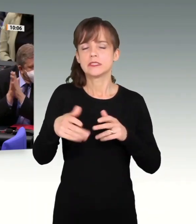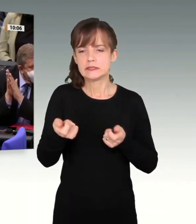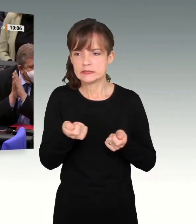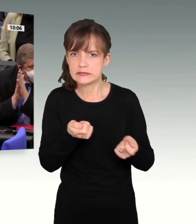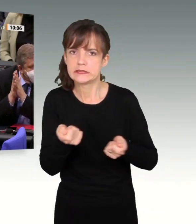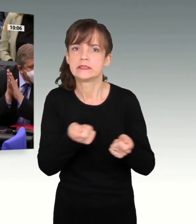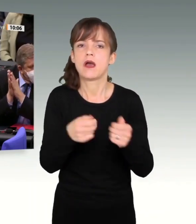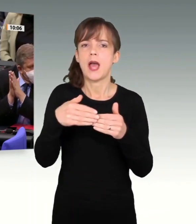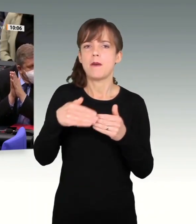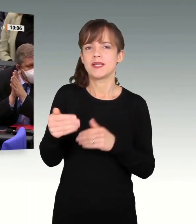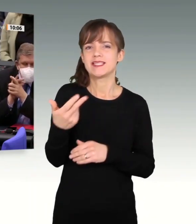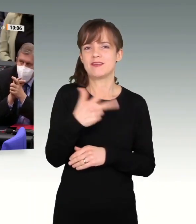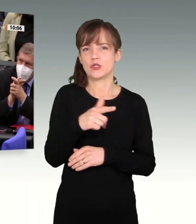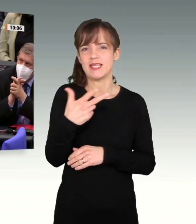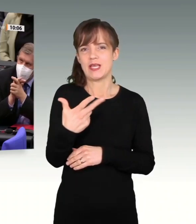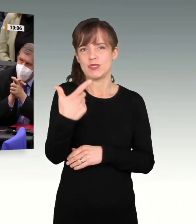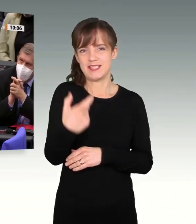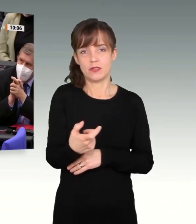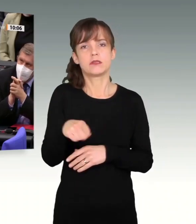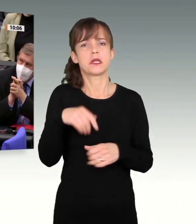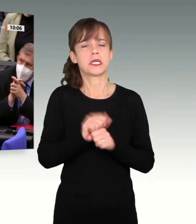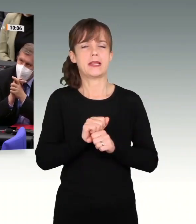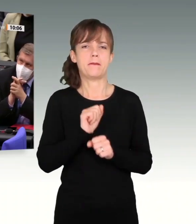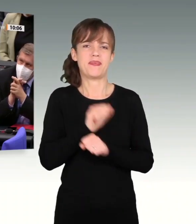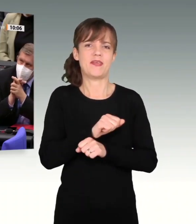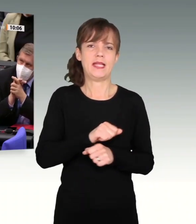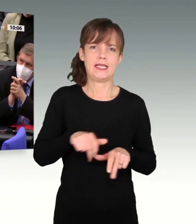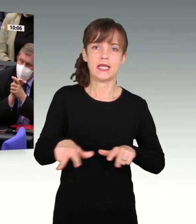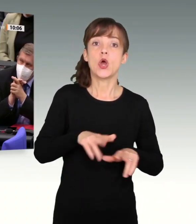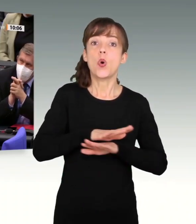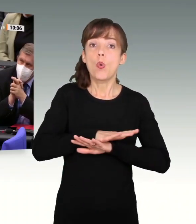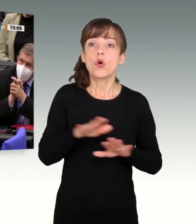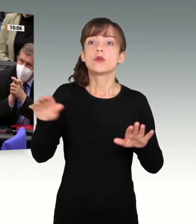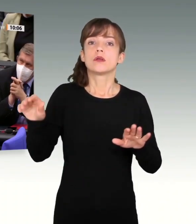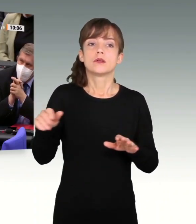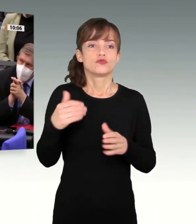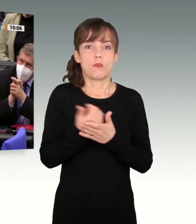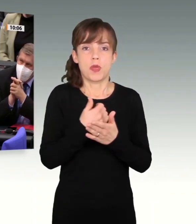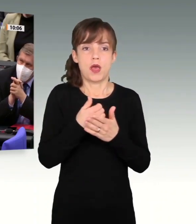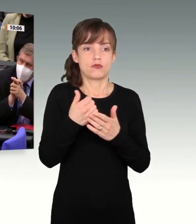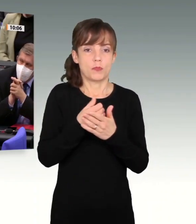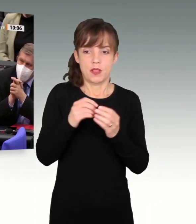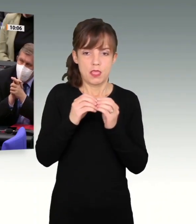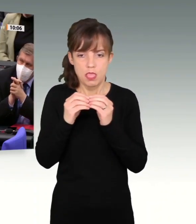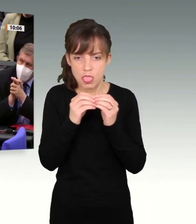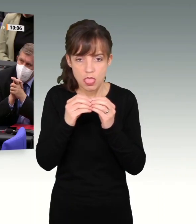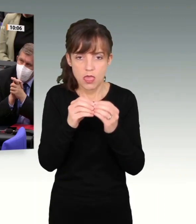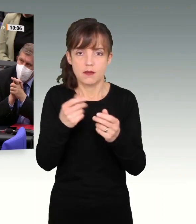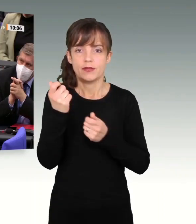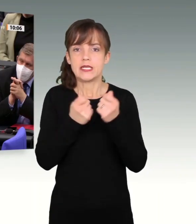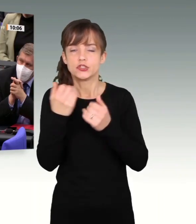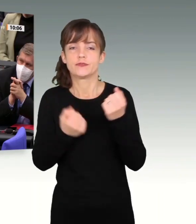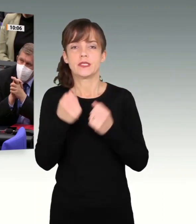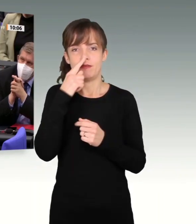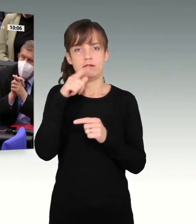Griff haben, dass man das bewältigen kann, ohne in die Krise reinzusparen. Das glauben wir. Und dafür ist das, was wir jetzt machen,